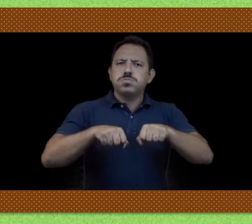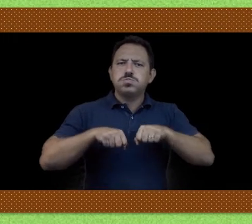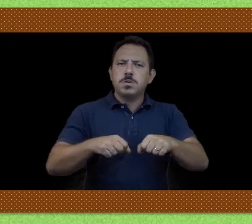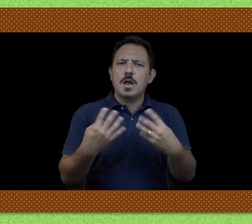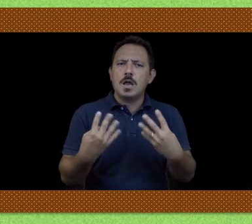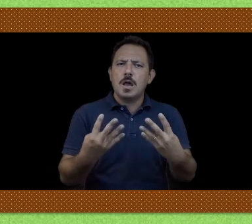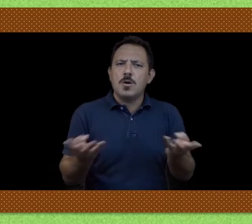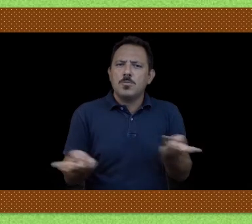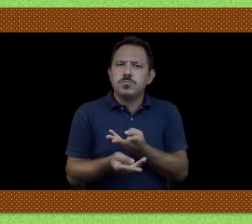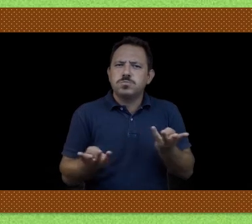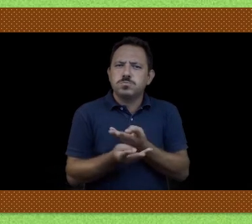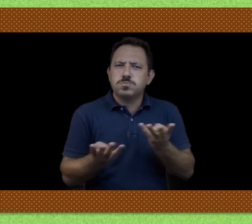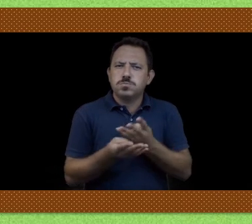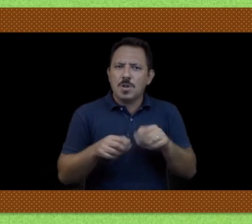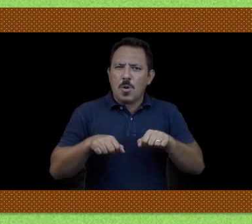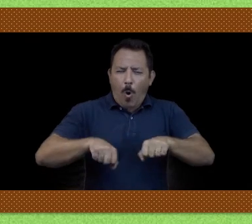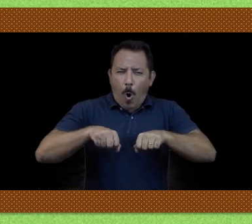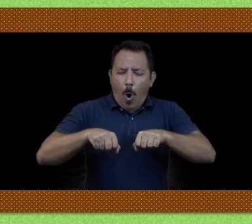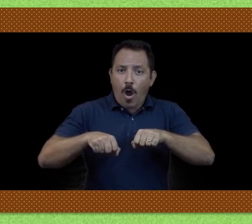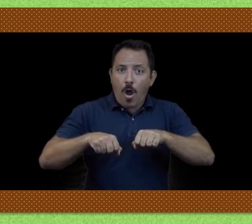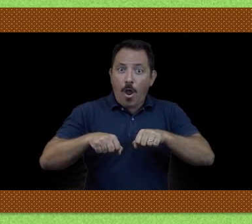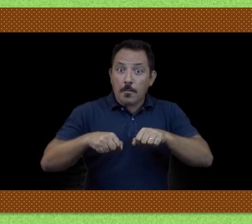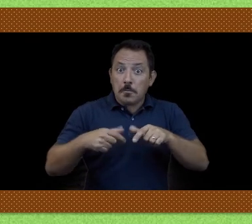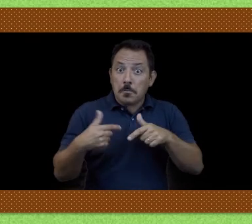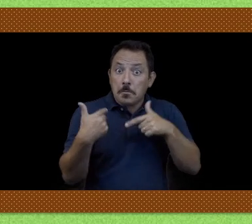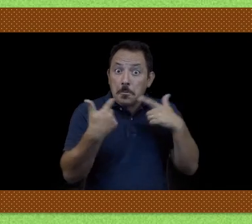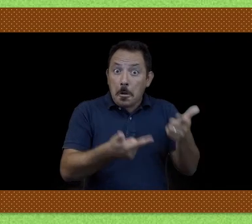un tagliaerba superveloce